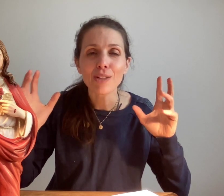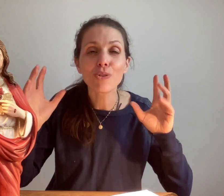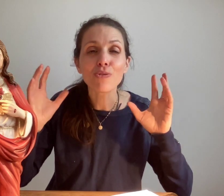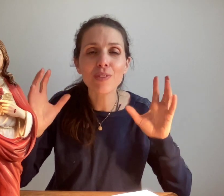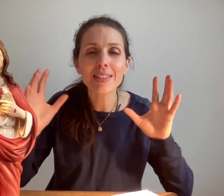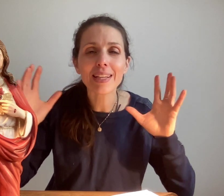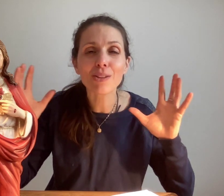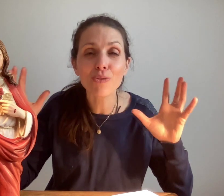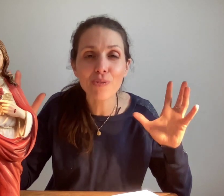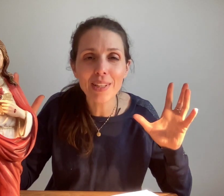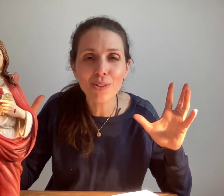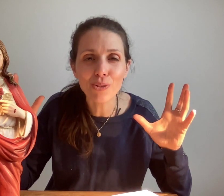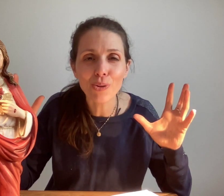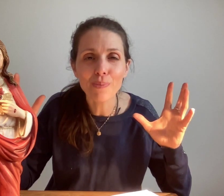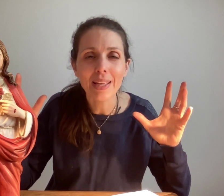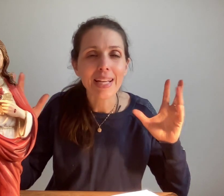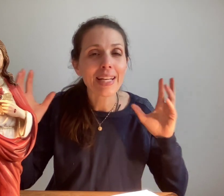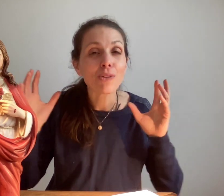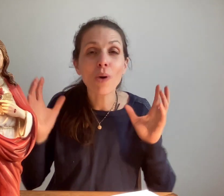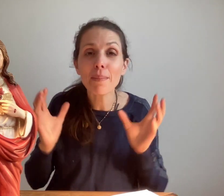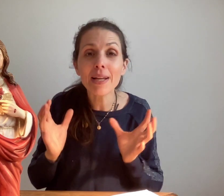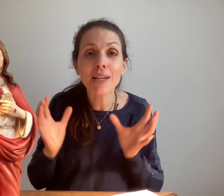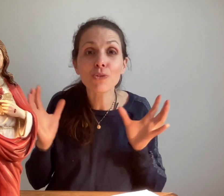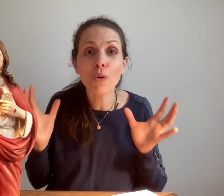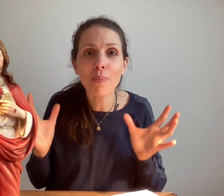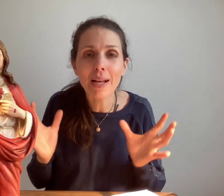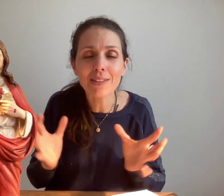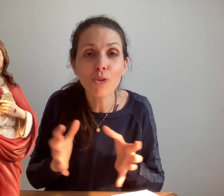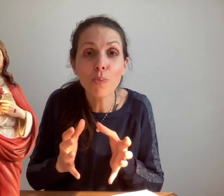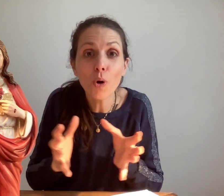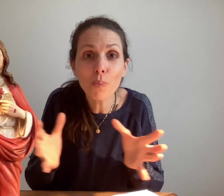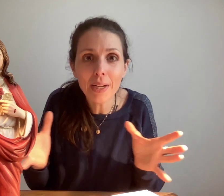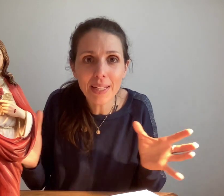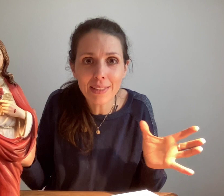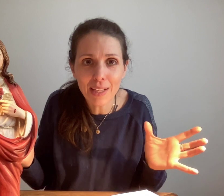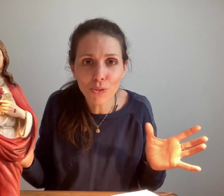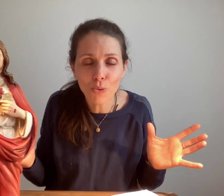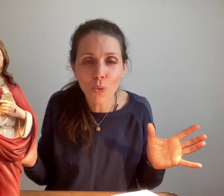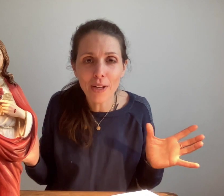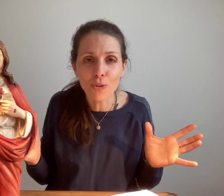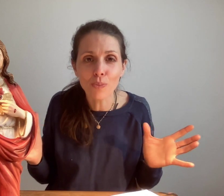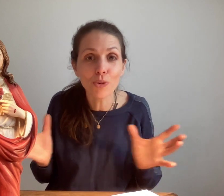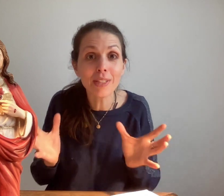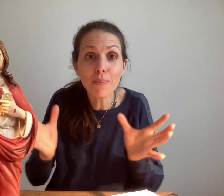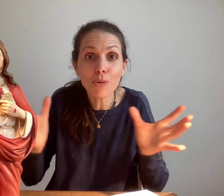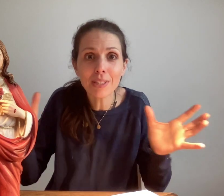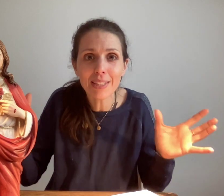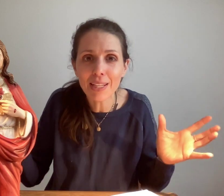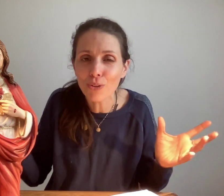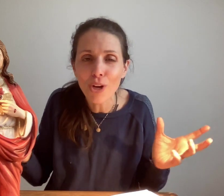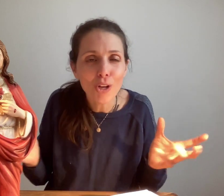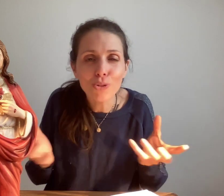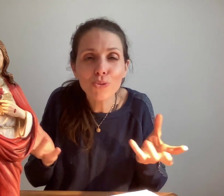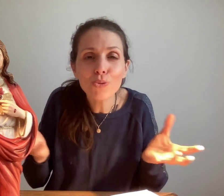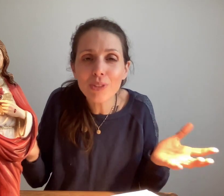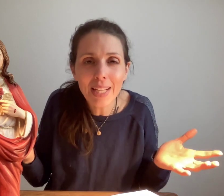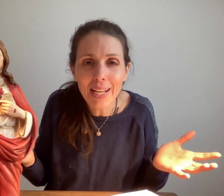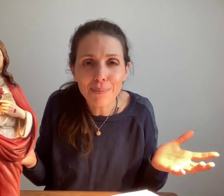de fils et de fille de Dieu. Il nous ramène à notre place de propriétaire de tout le royaume, de dépositaire de tout ce qu'il a,